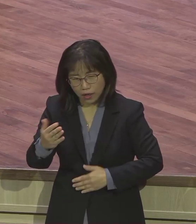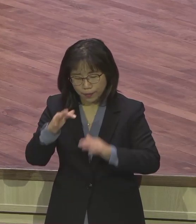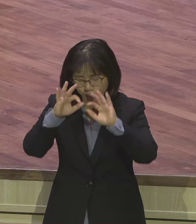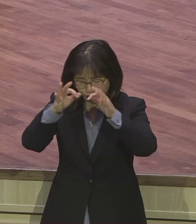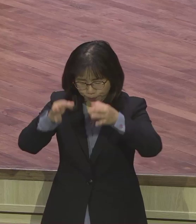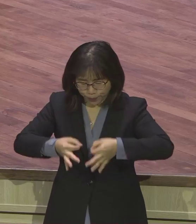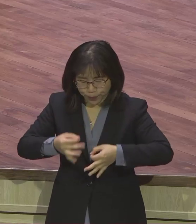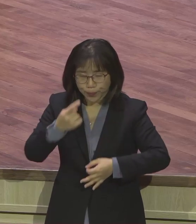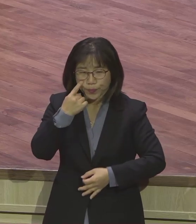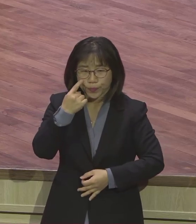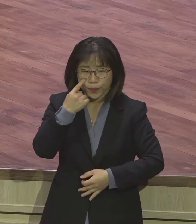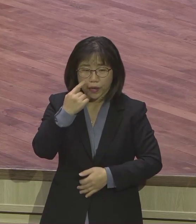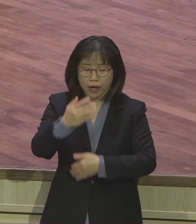하나님 앞에 쓰임 받고 있는가.